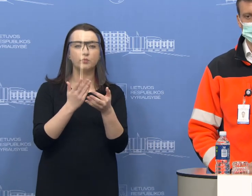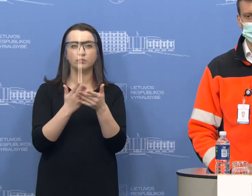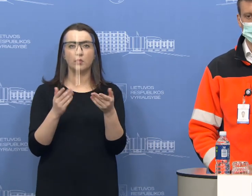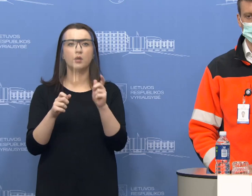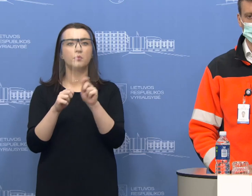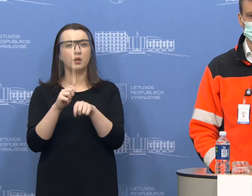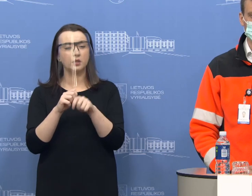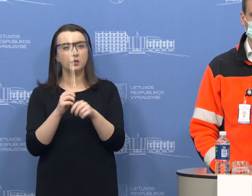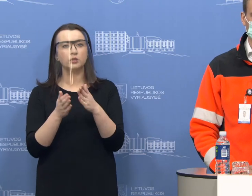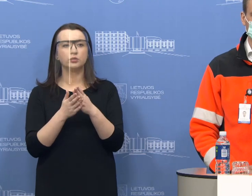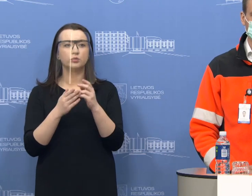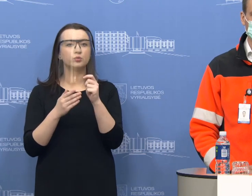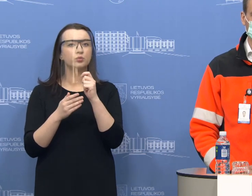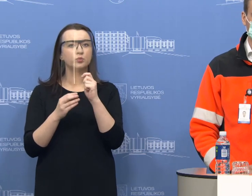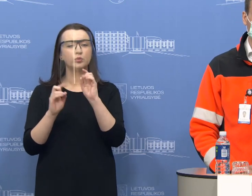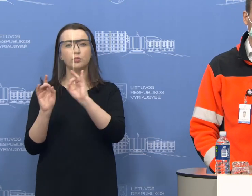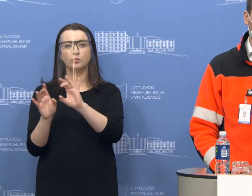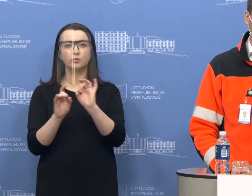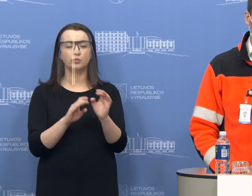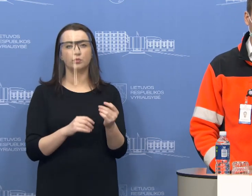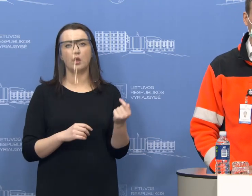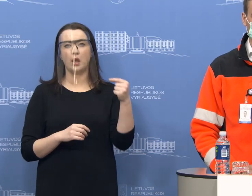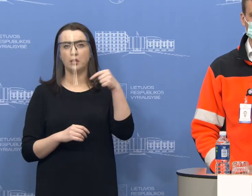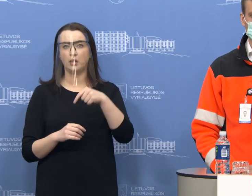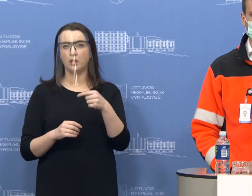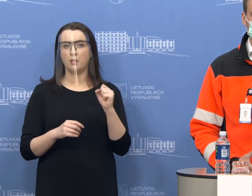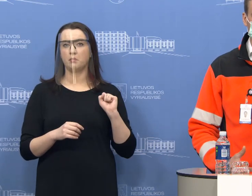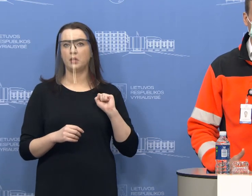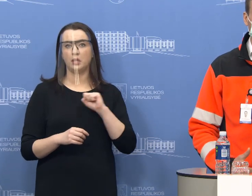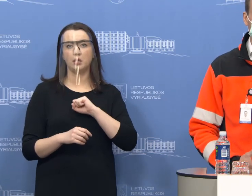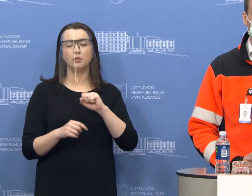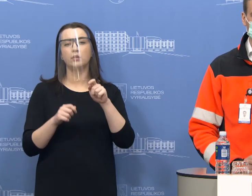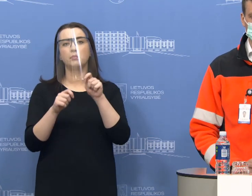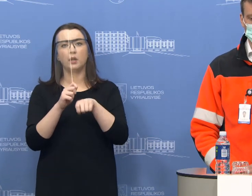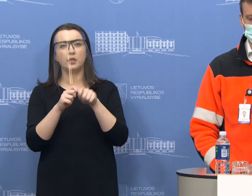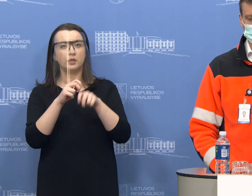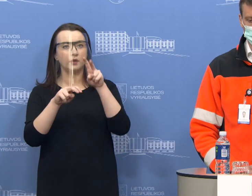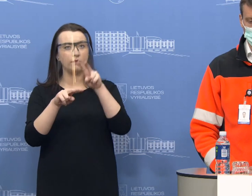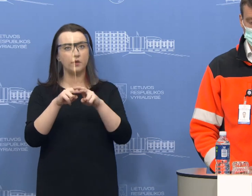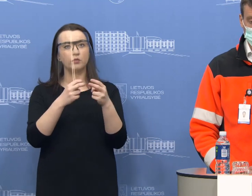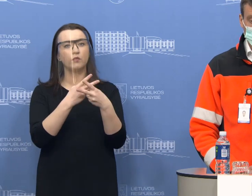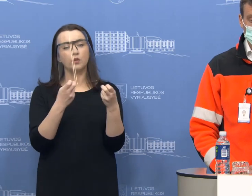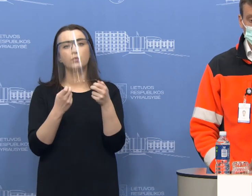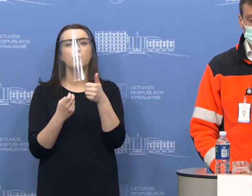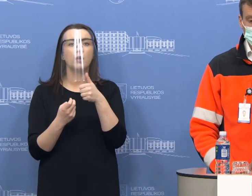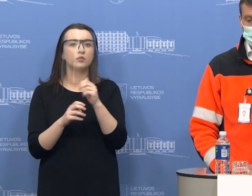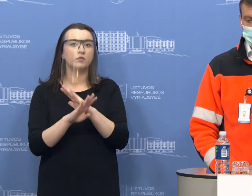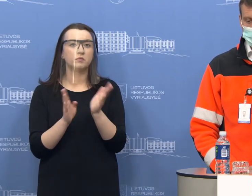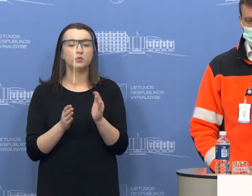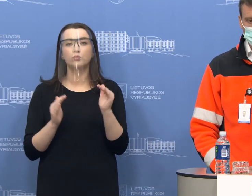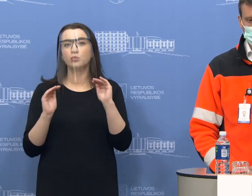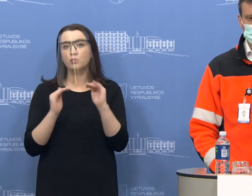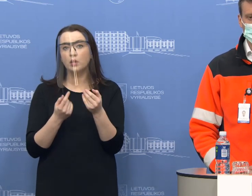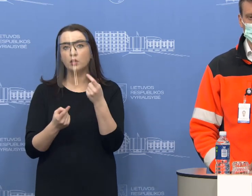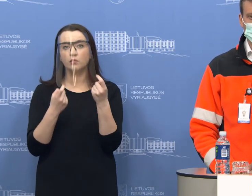patikrai vyksta šiek tiek kitaip, atvažiuoja mobilių grupė ir paima tos tepinėlius iš ten esančių karantinuojamos menų. Tai tiek